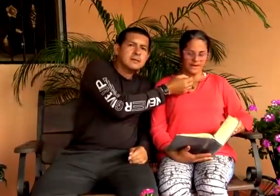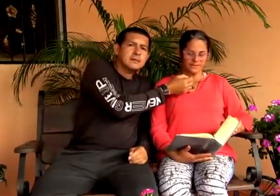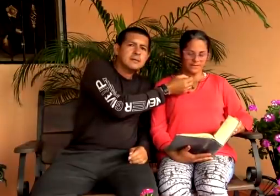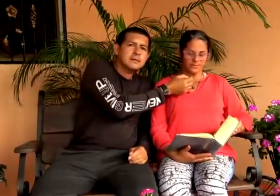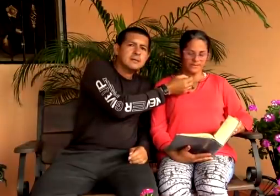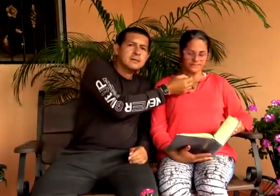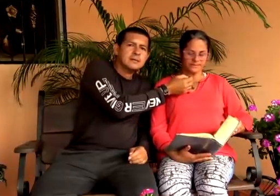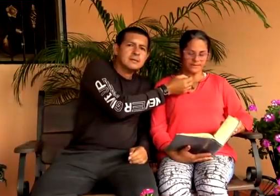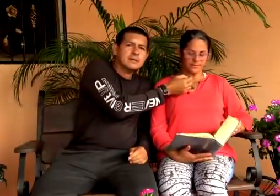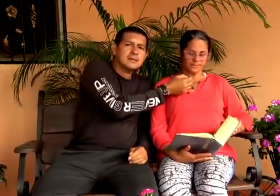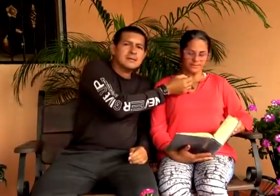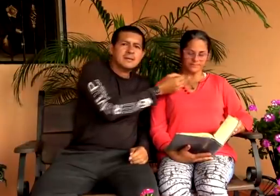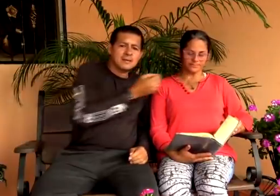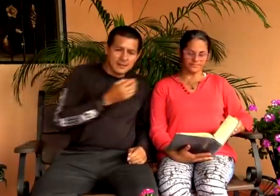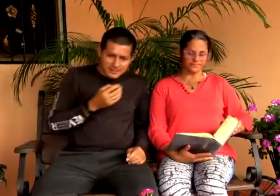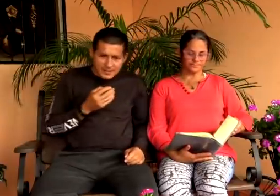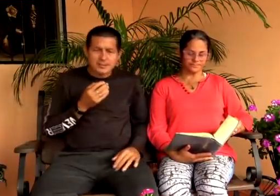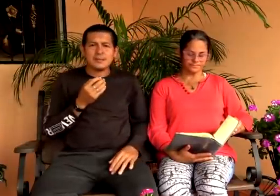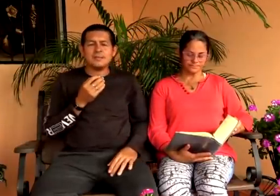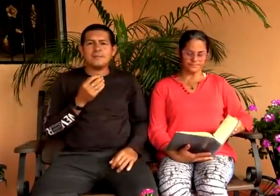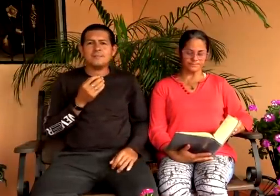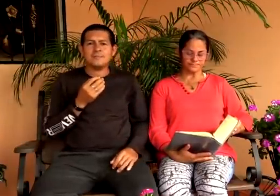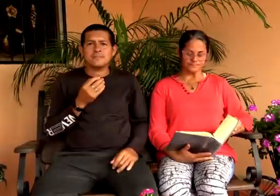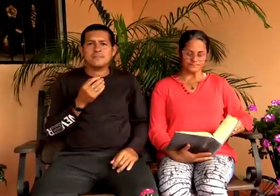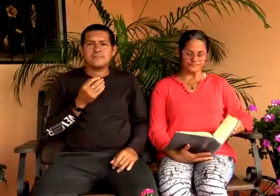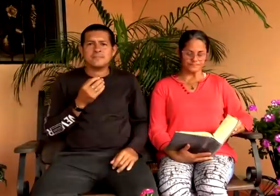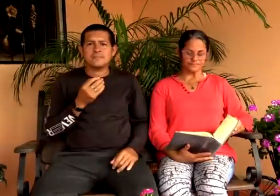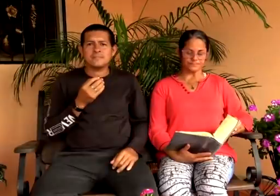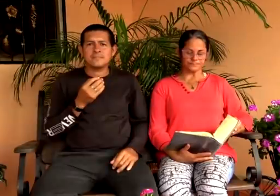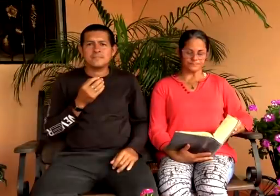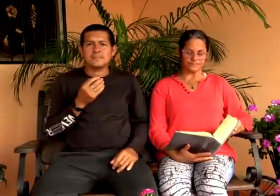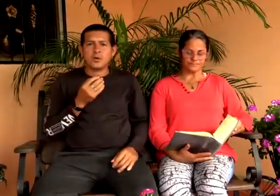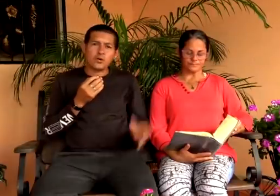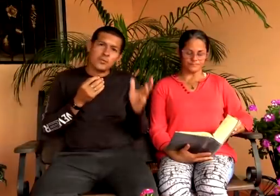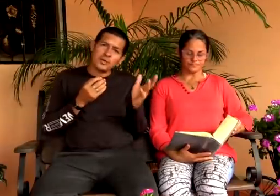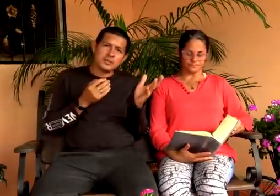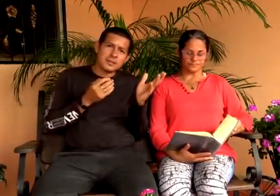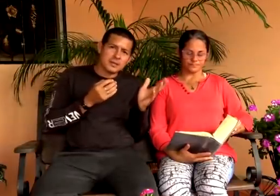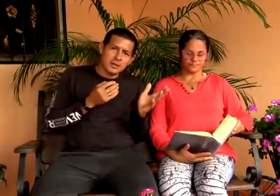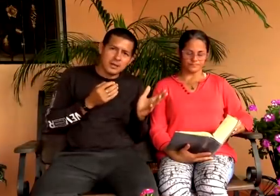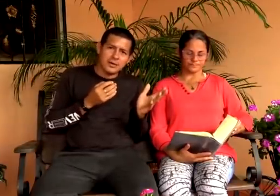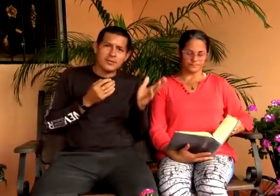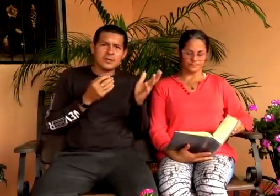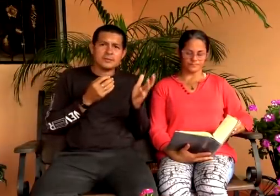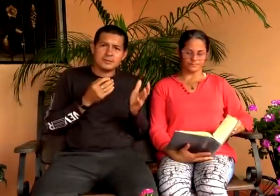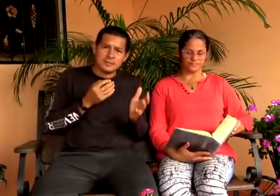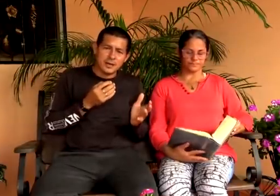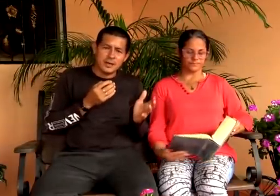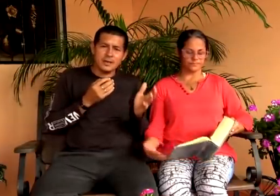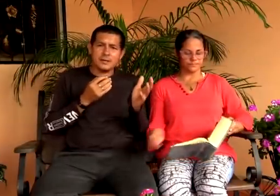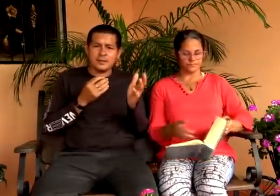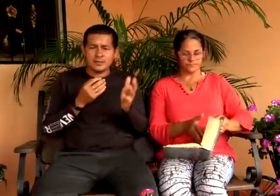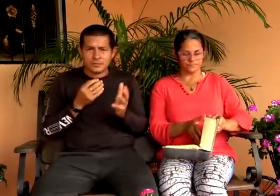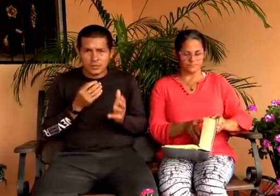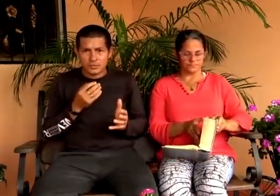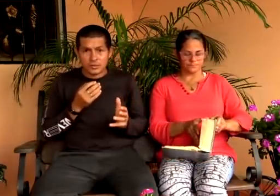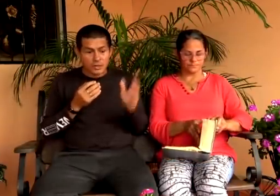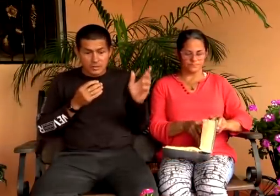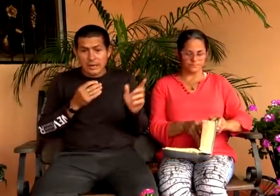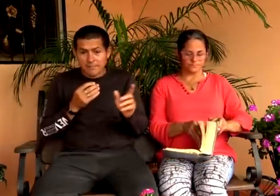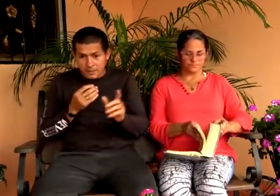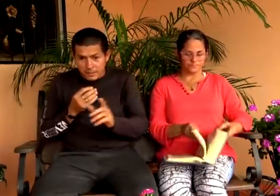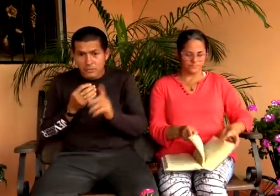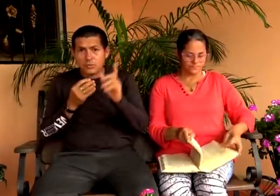Pilar y base de la verdad. ¿Estás allí? O como dice Mateo 16, 18,